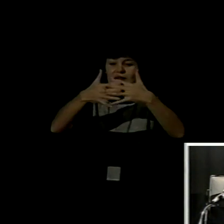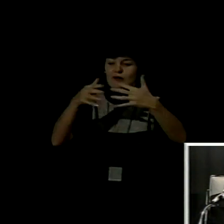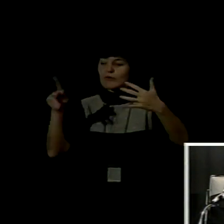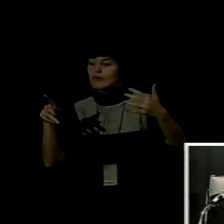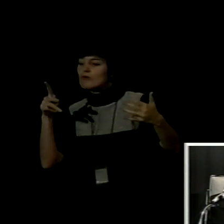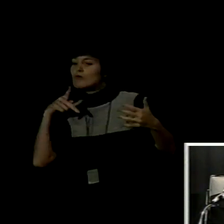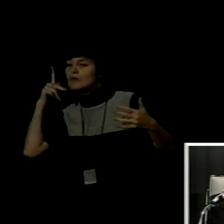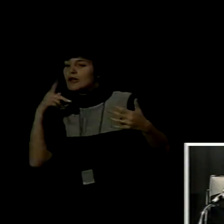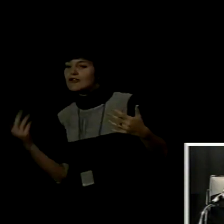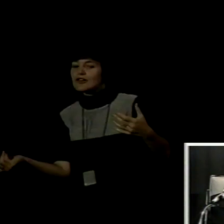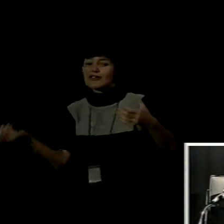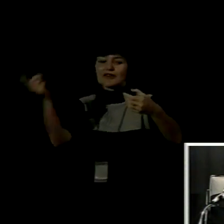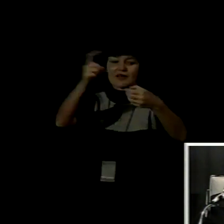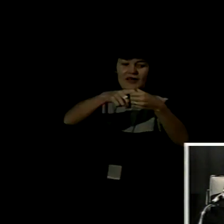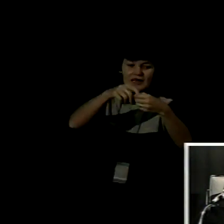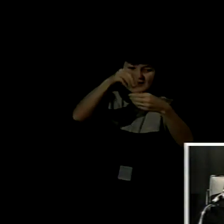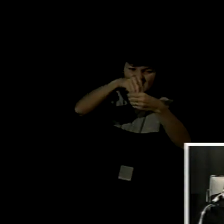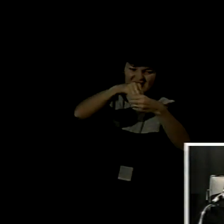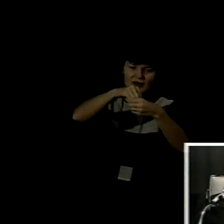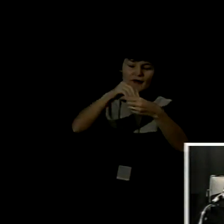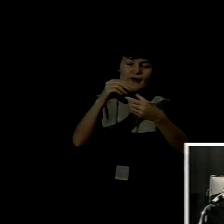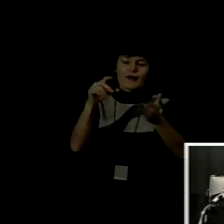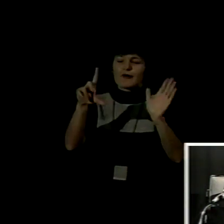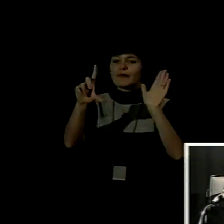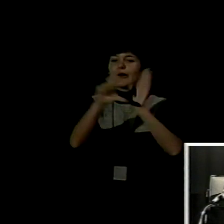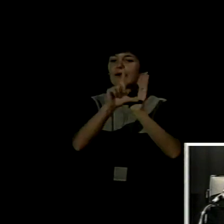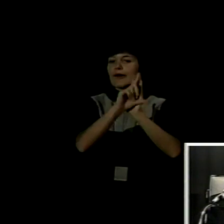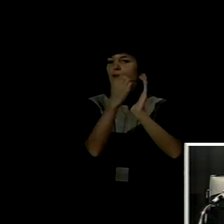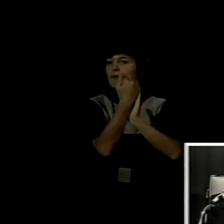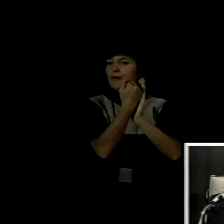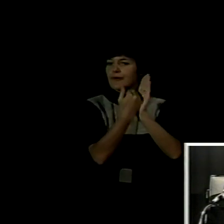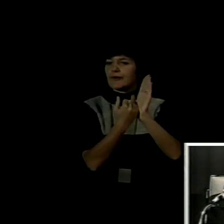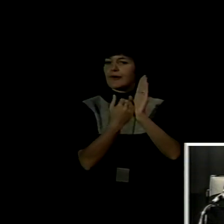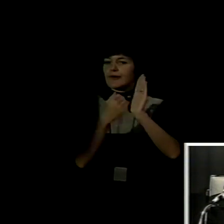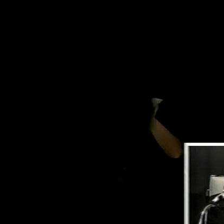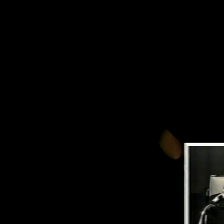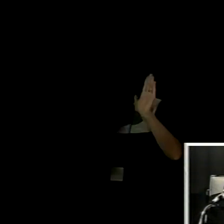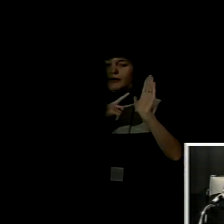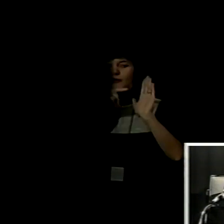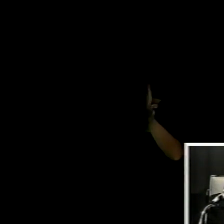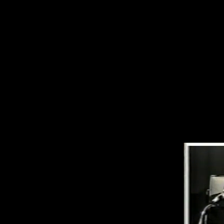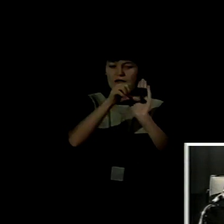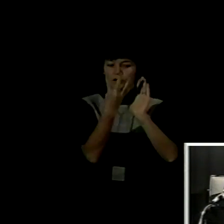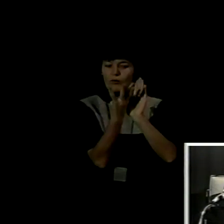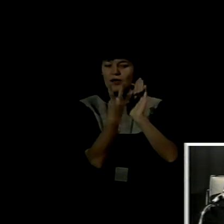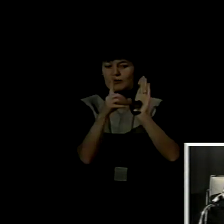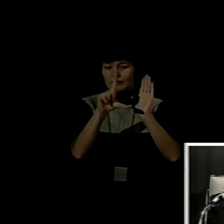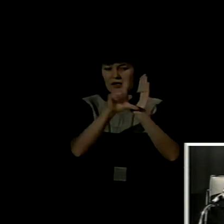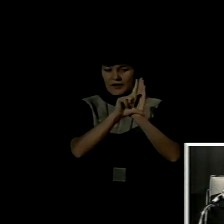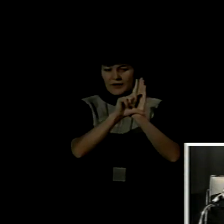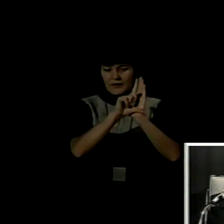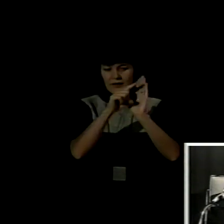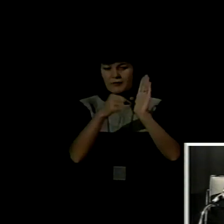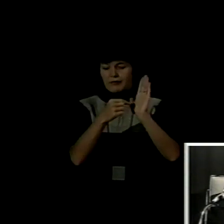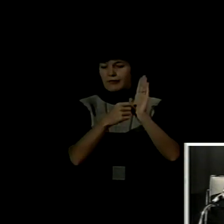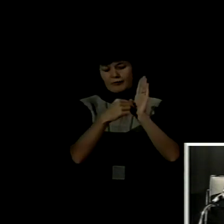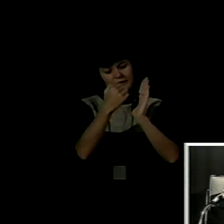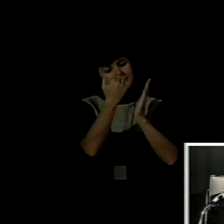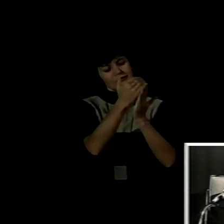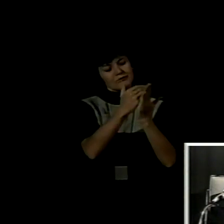que fue dictada en el año 1994 que establece normas para la plena integración social